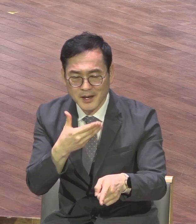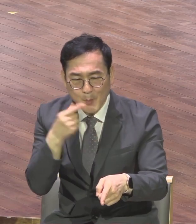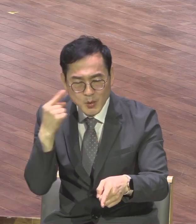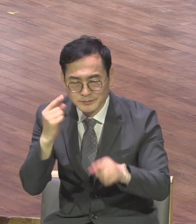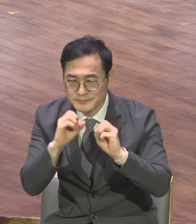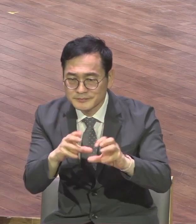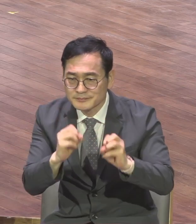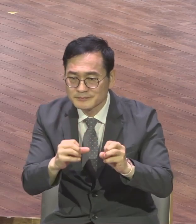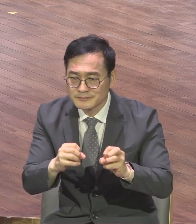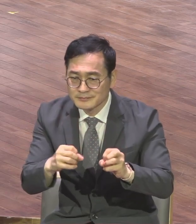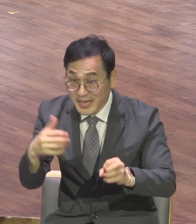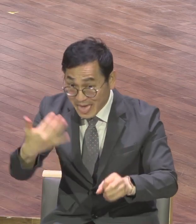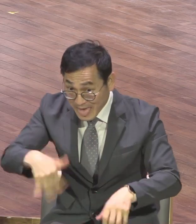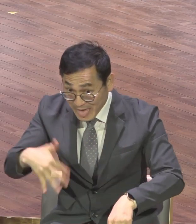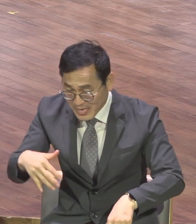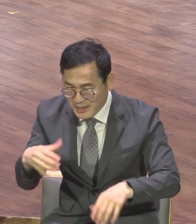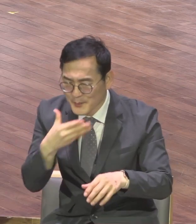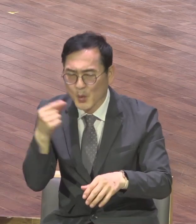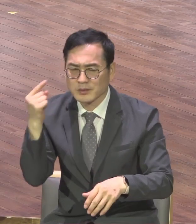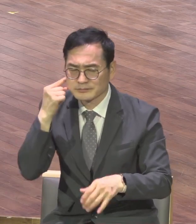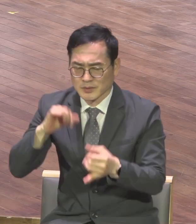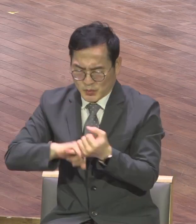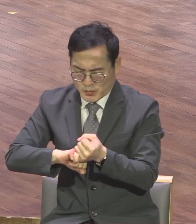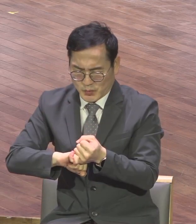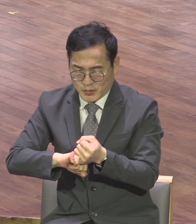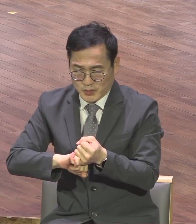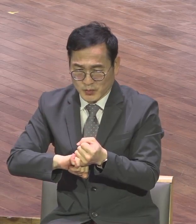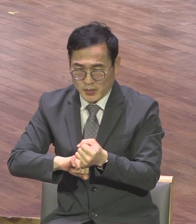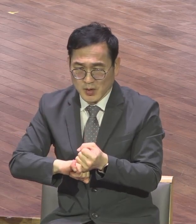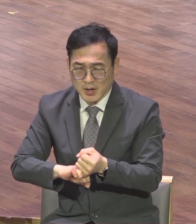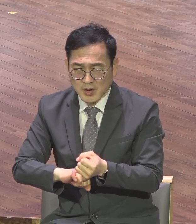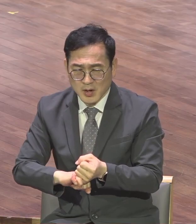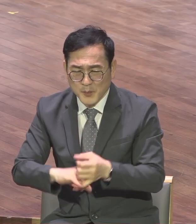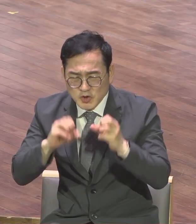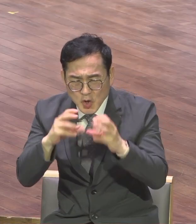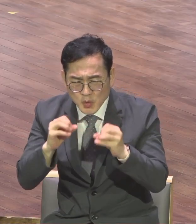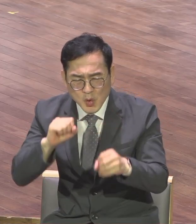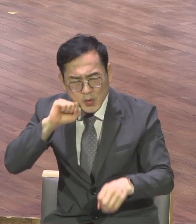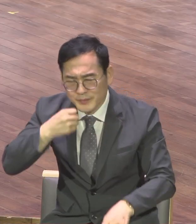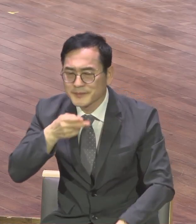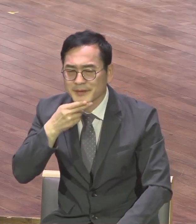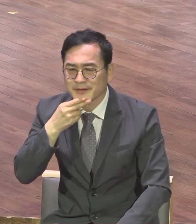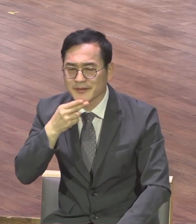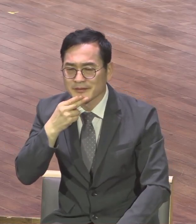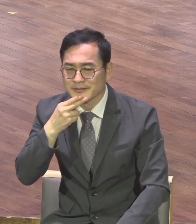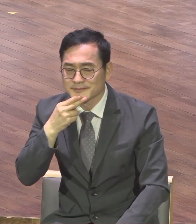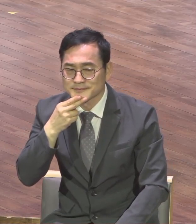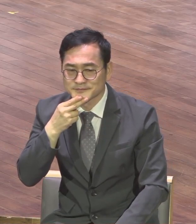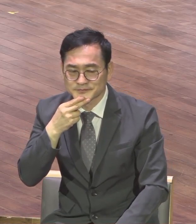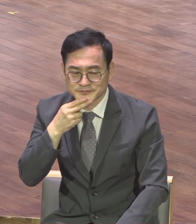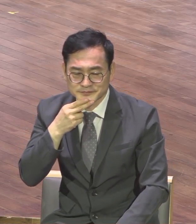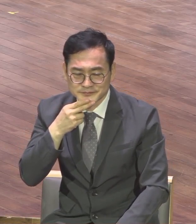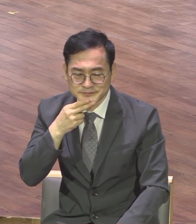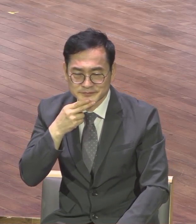여러분이 간단합니다 전도 어려운 거 없습니다 가정보고 뭐 어려운 없어요 간정하세요 간정